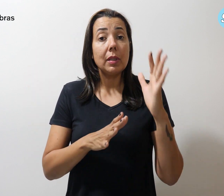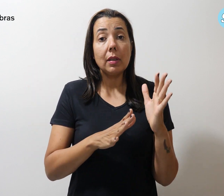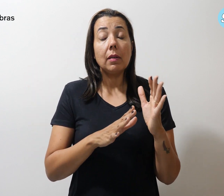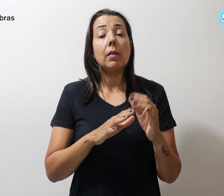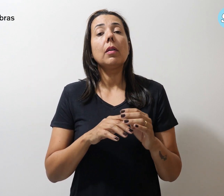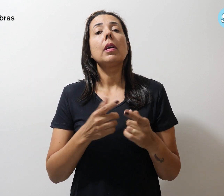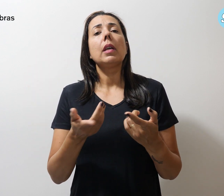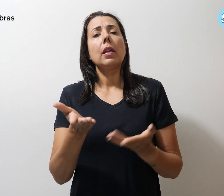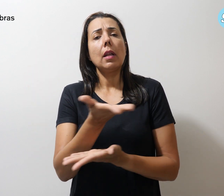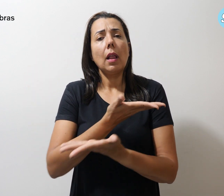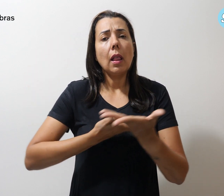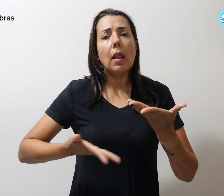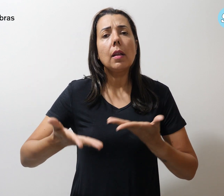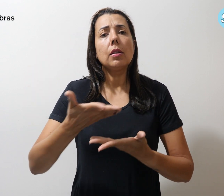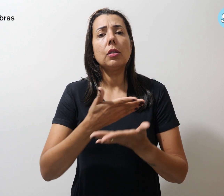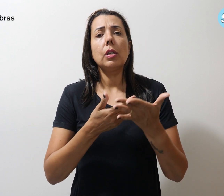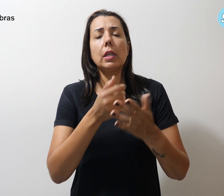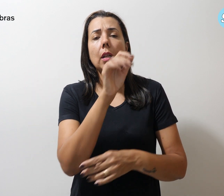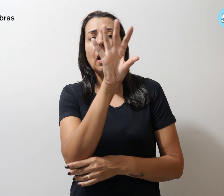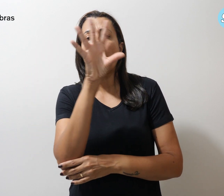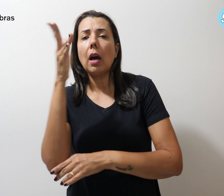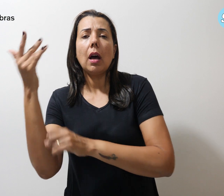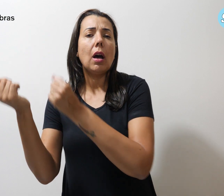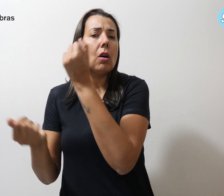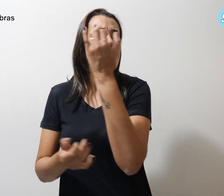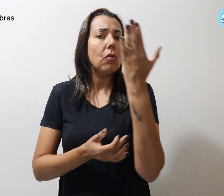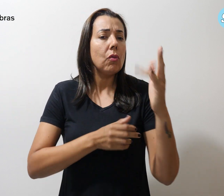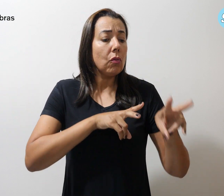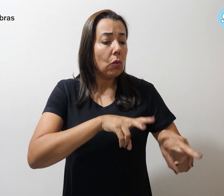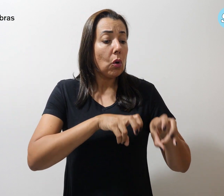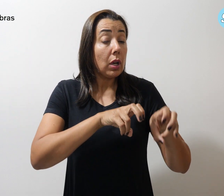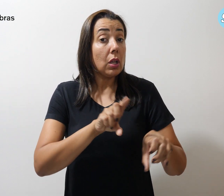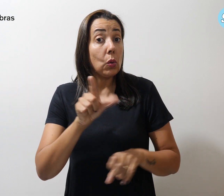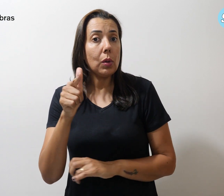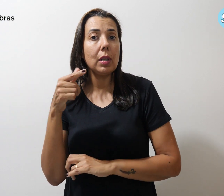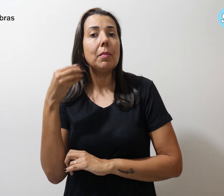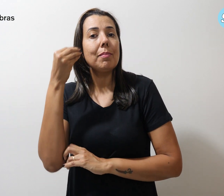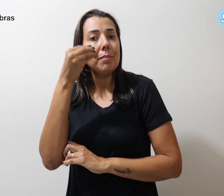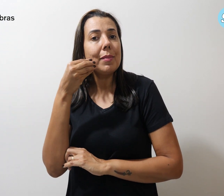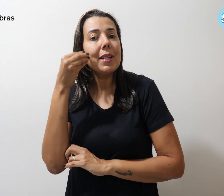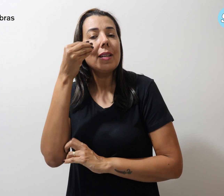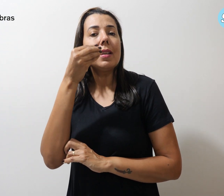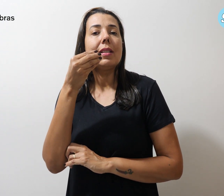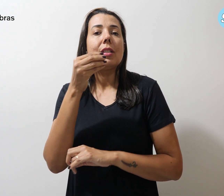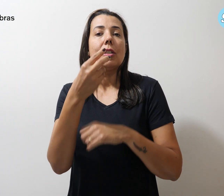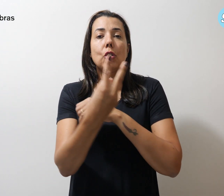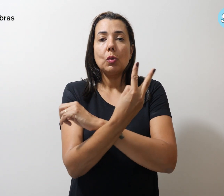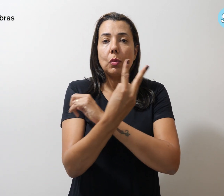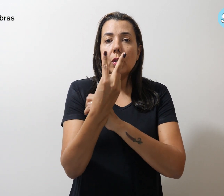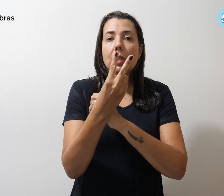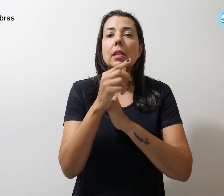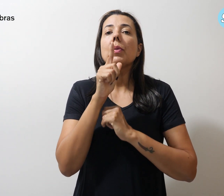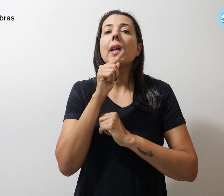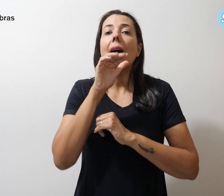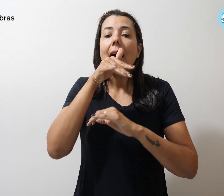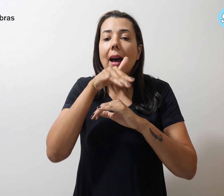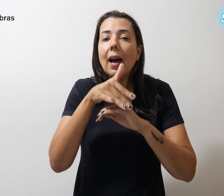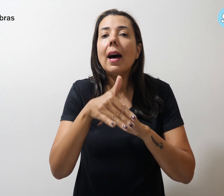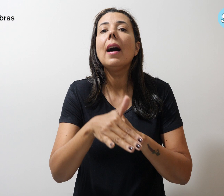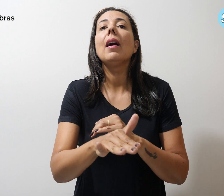envolve agrofloresta e outras experiências de proteção às nascentes e mantém um